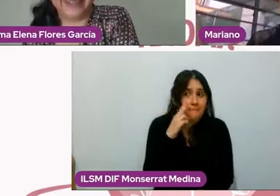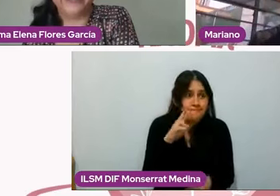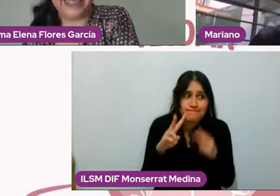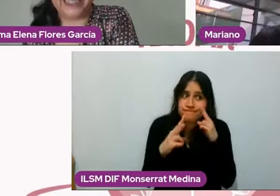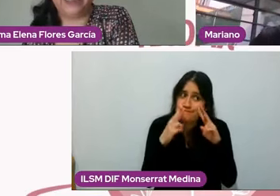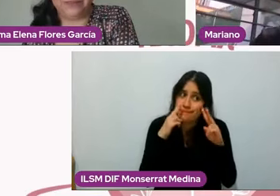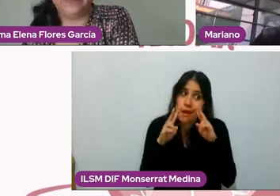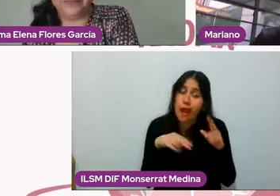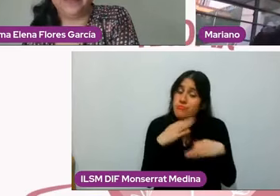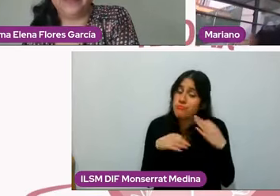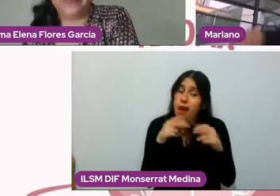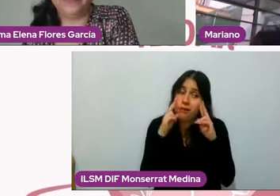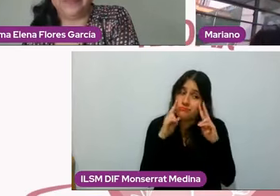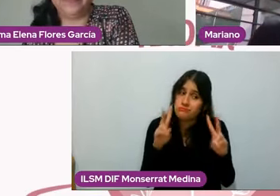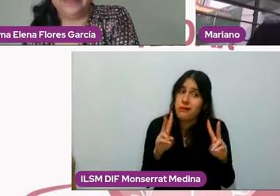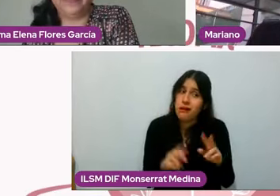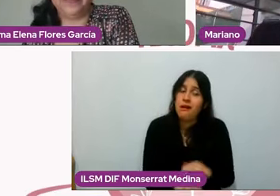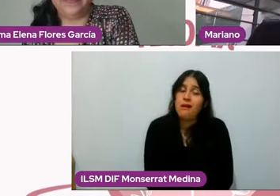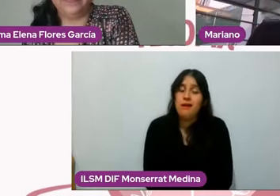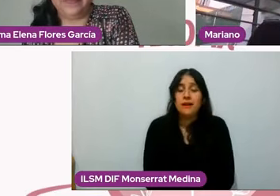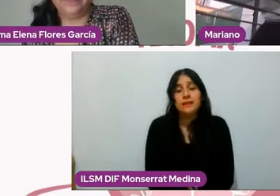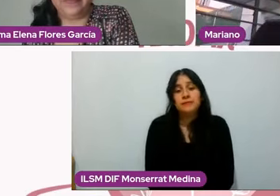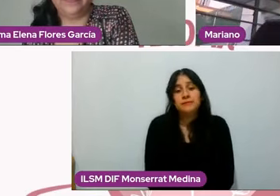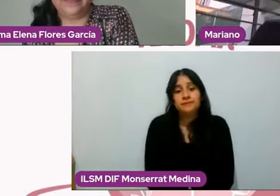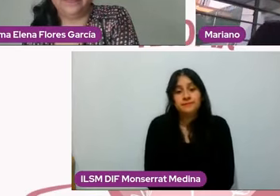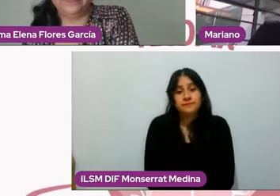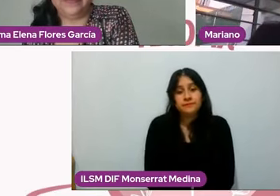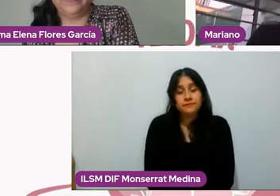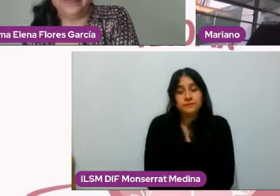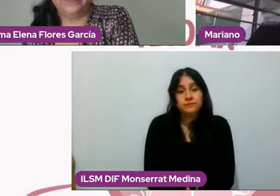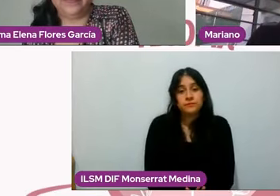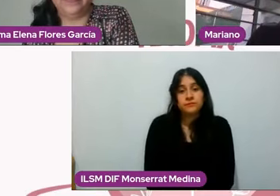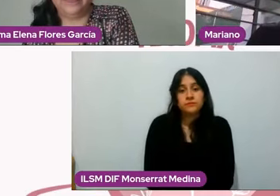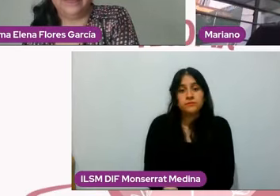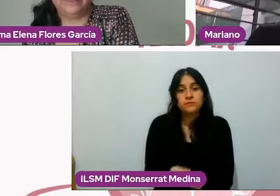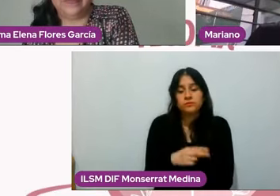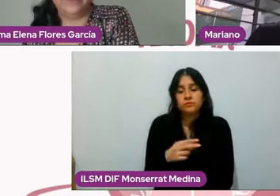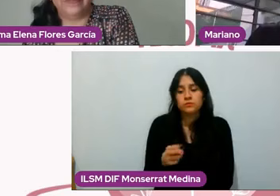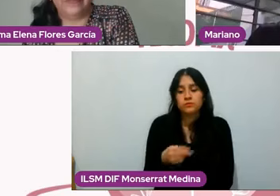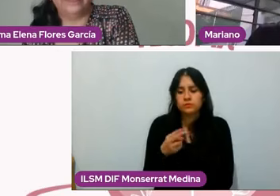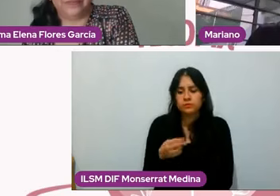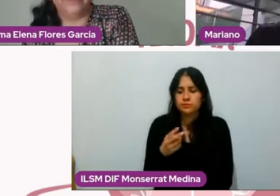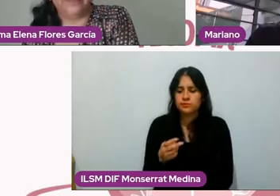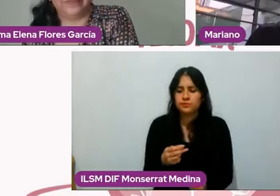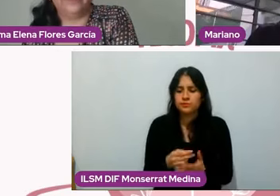¿no? Entonces, más bien ahí lo que le están enseñando es que